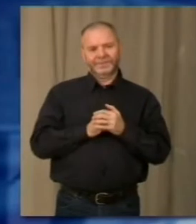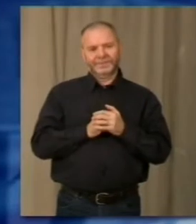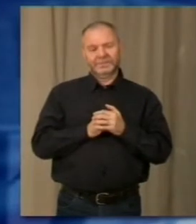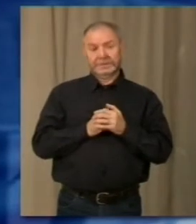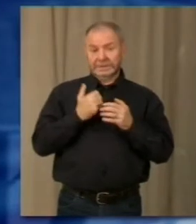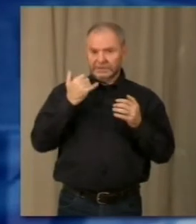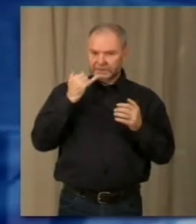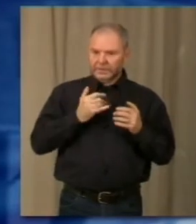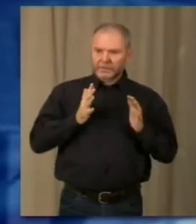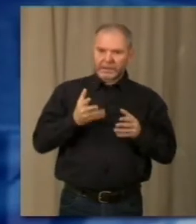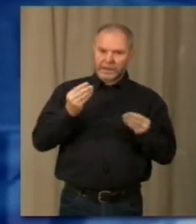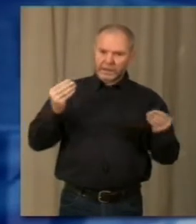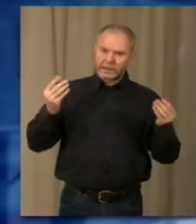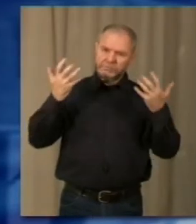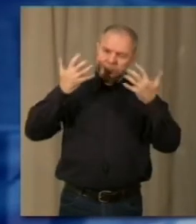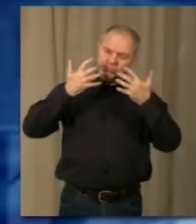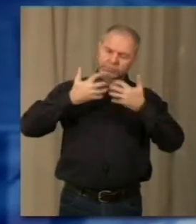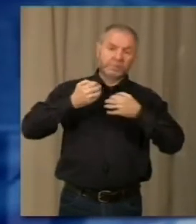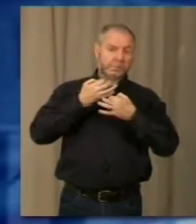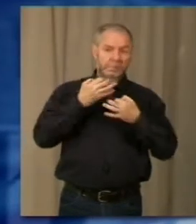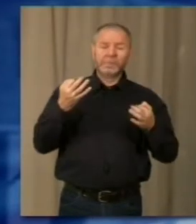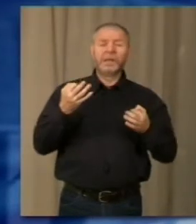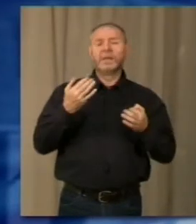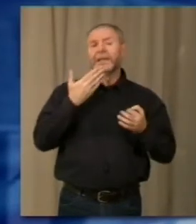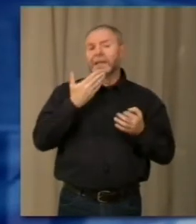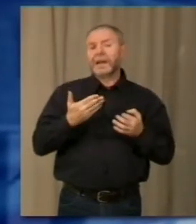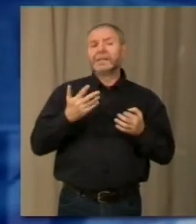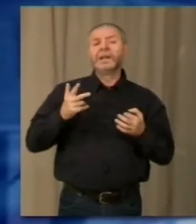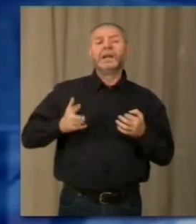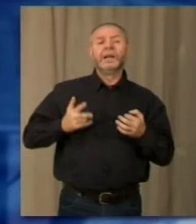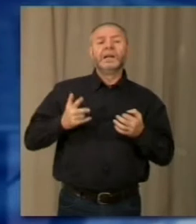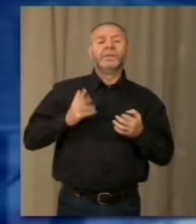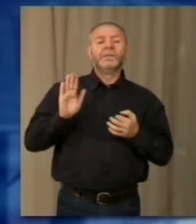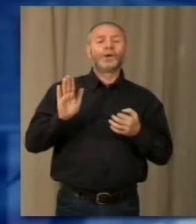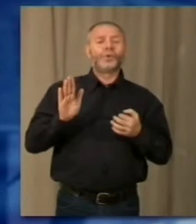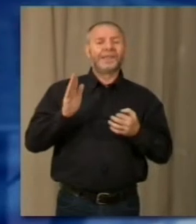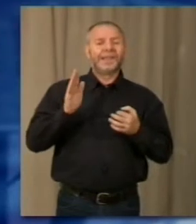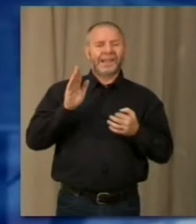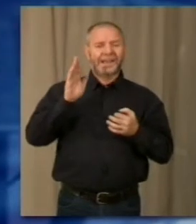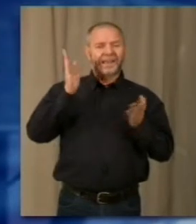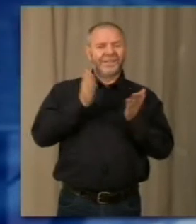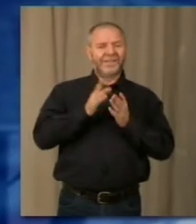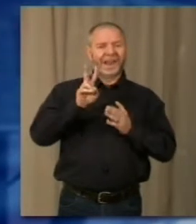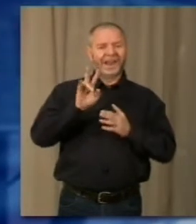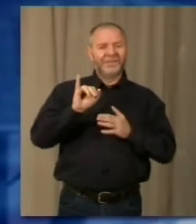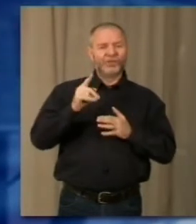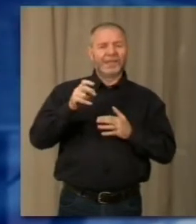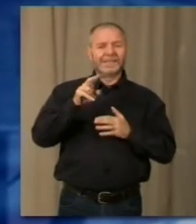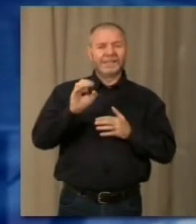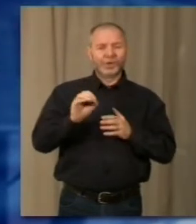in organizzativa che si avvale anche della collaborazione comunque delle ferrovie vigezzine per cercare di gestire questo grande afflusso.